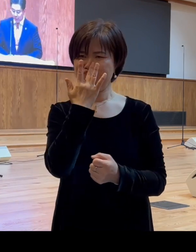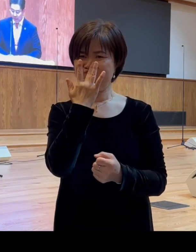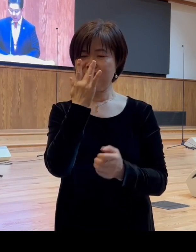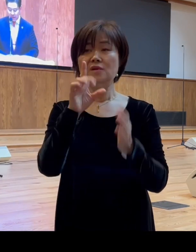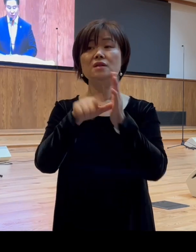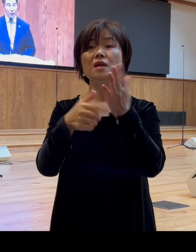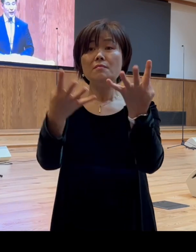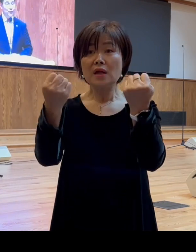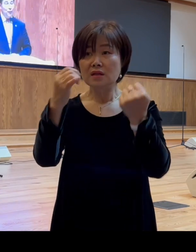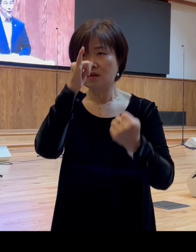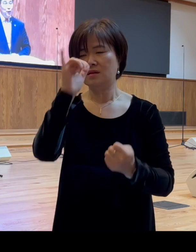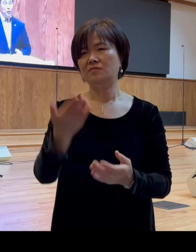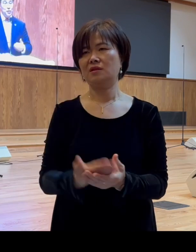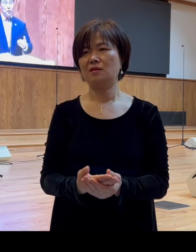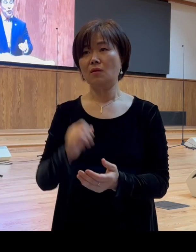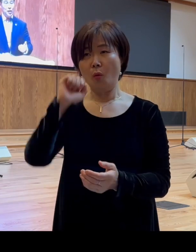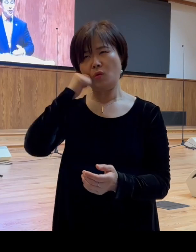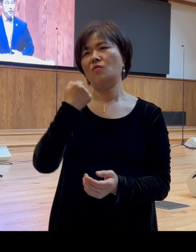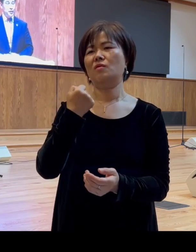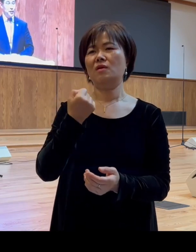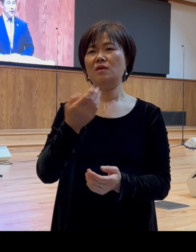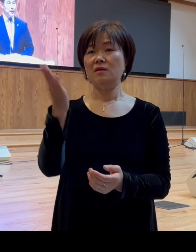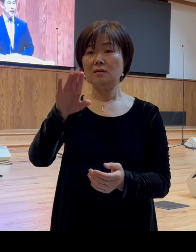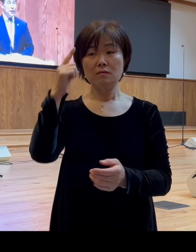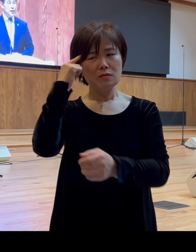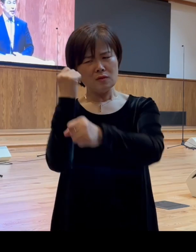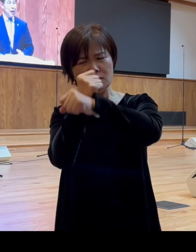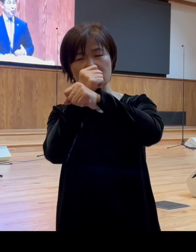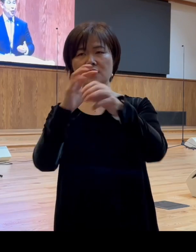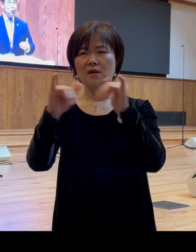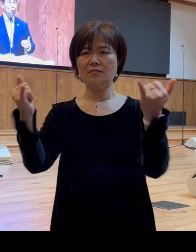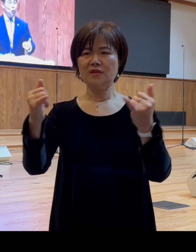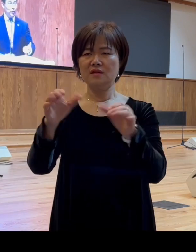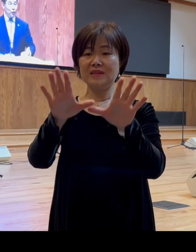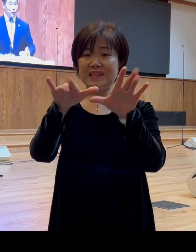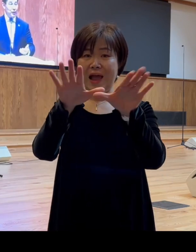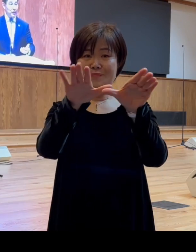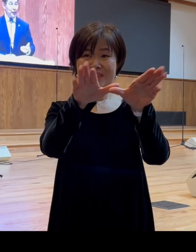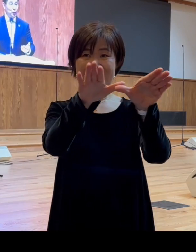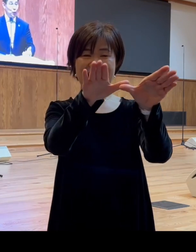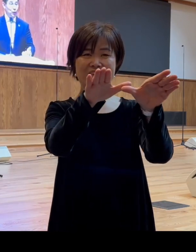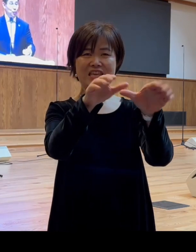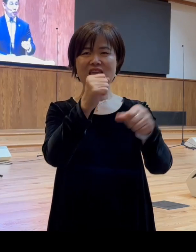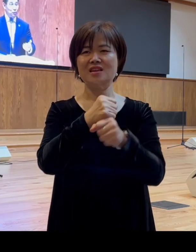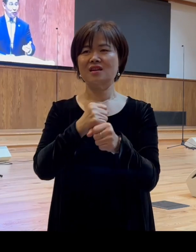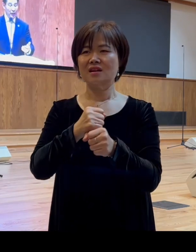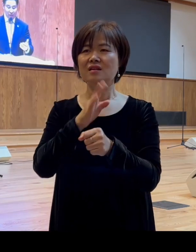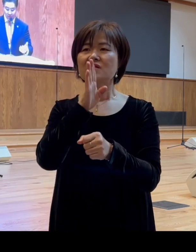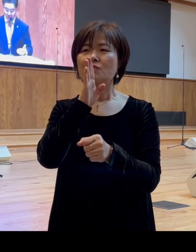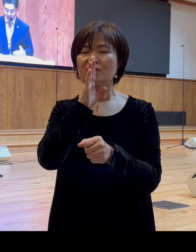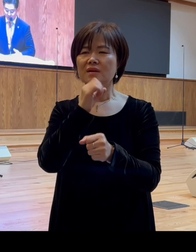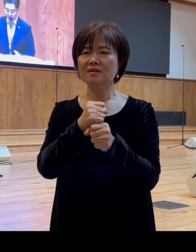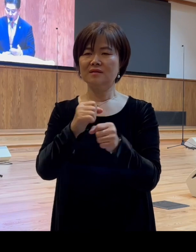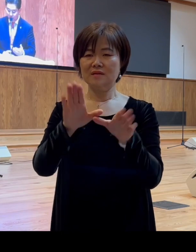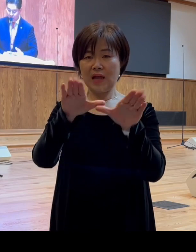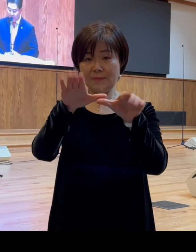있습니다 그럼 그래서 학자들은 나비 효과라고 하는 이론 버터플라이 에펙트라고 하는 이론을 가지고